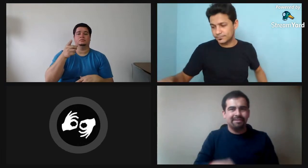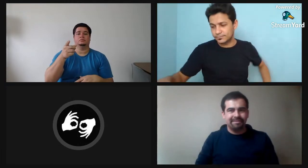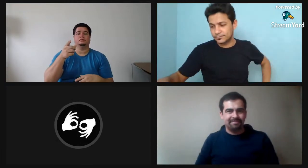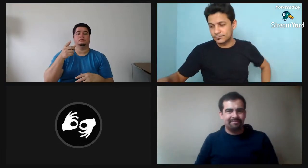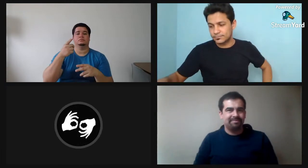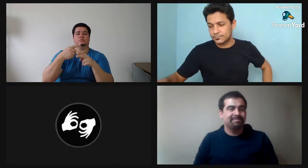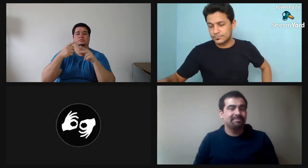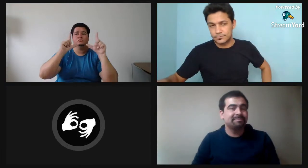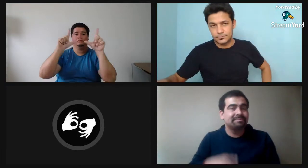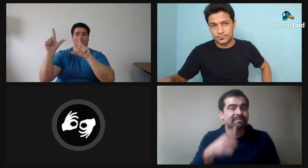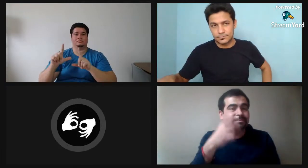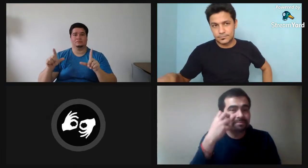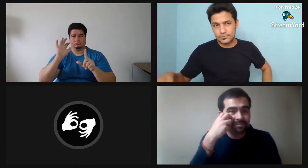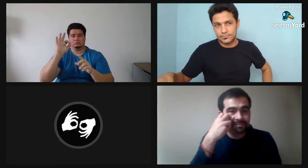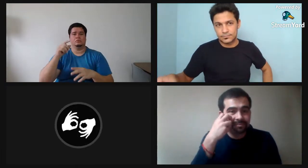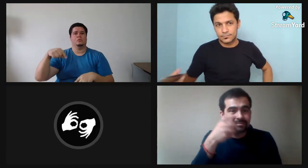desarrollar el vernáculo visual.